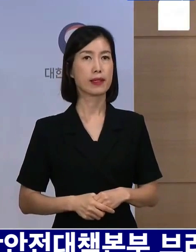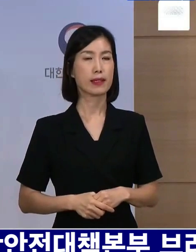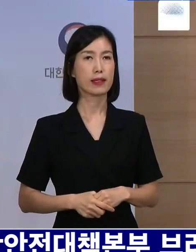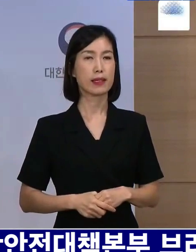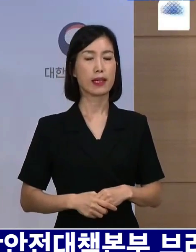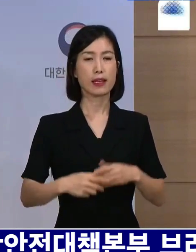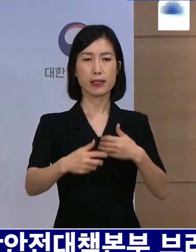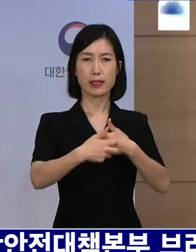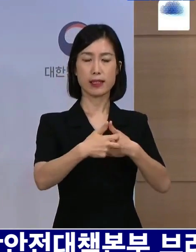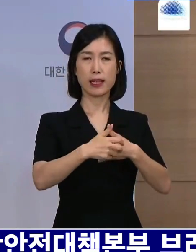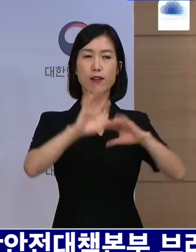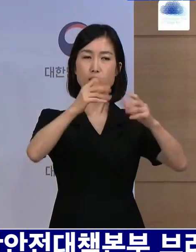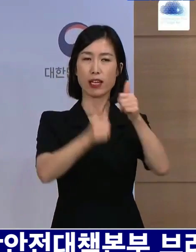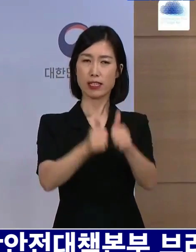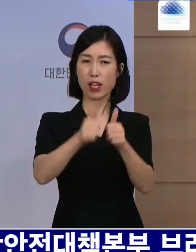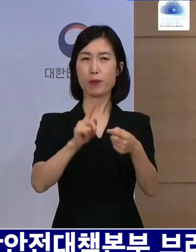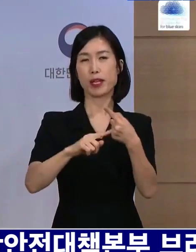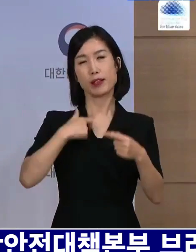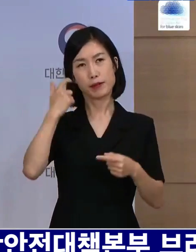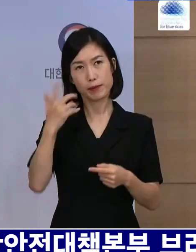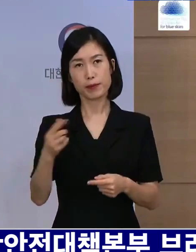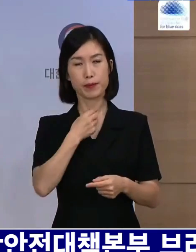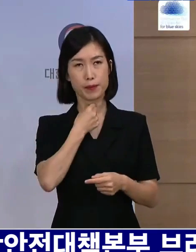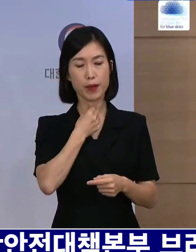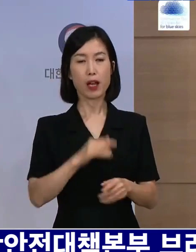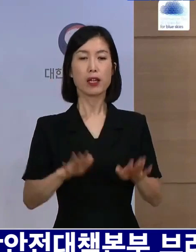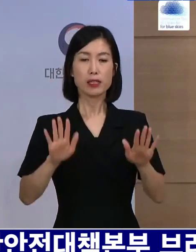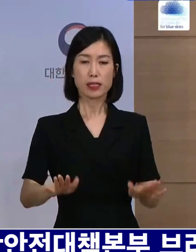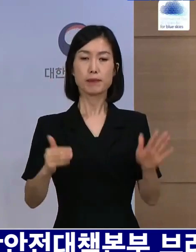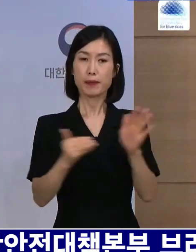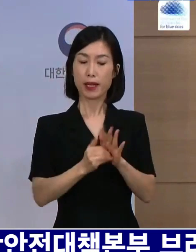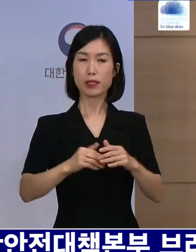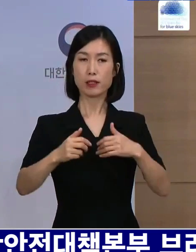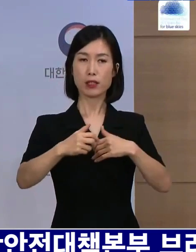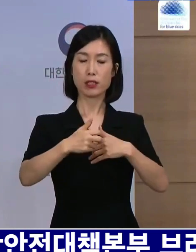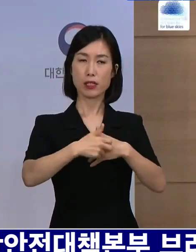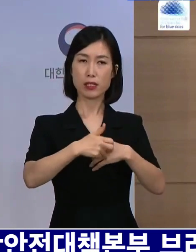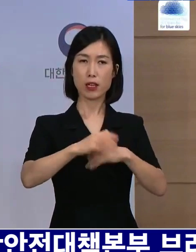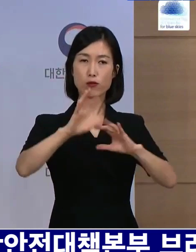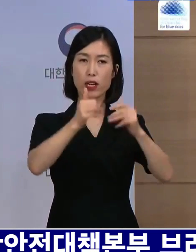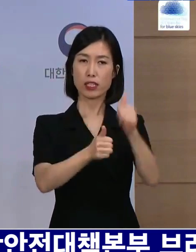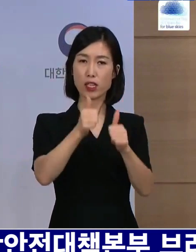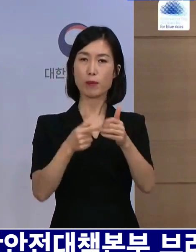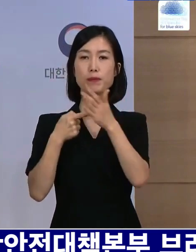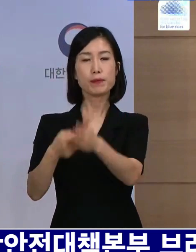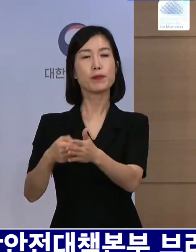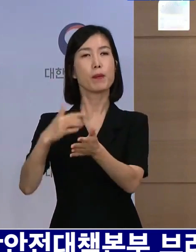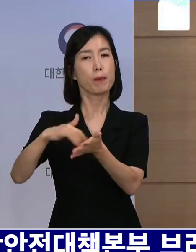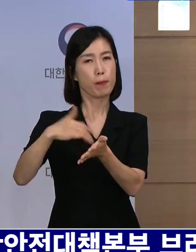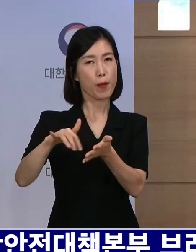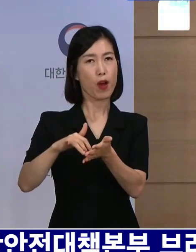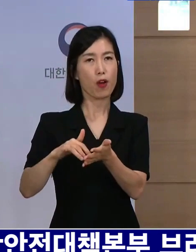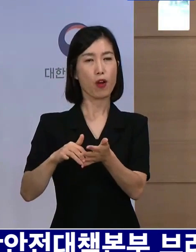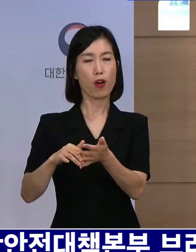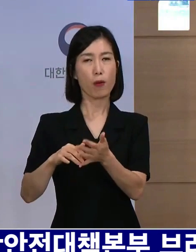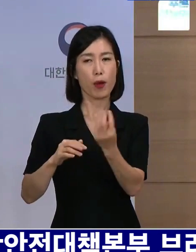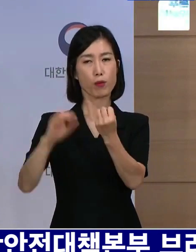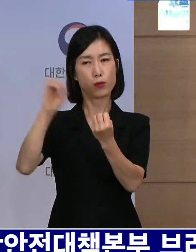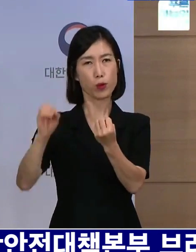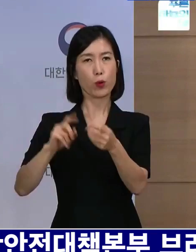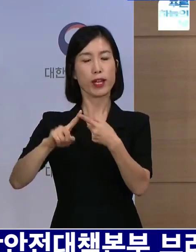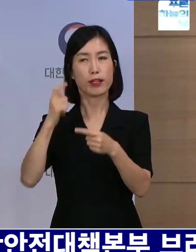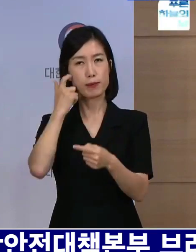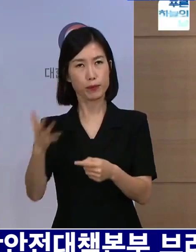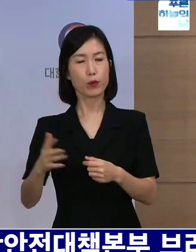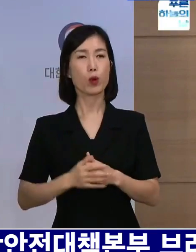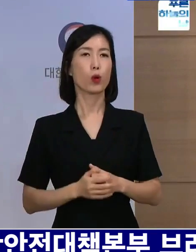의사 국가시험 관련된 질의입니다. 현재까지 의사 국가시험 신청률 등 신청 현황을 확인 부탁드립니다.